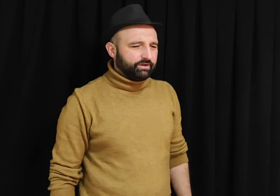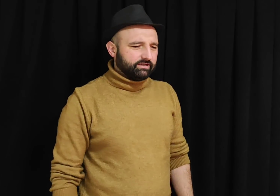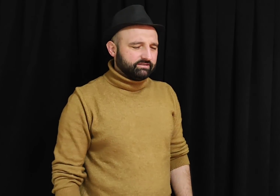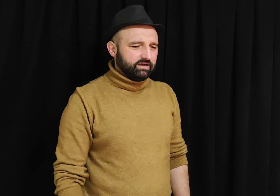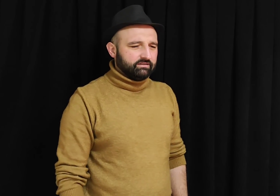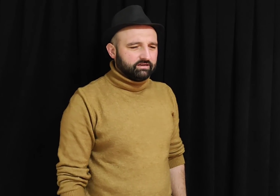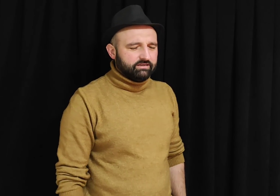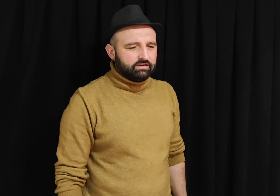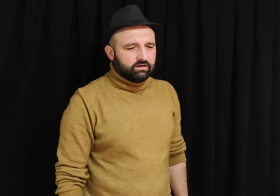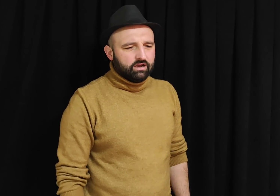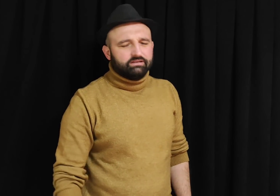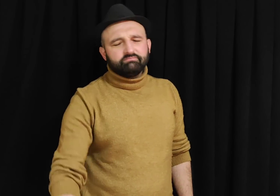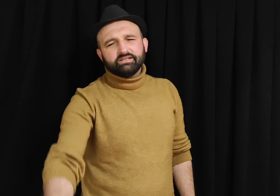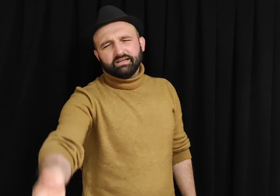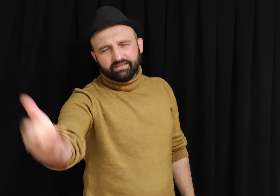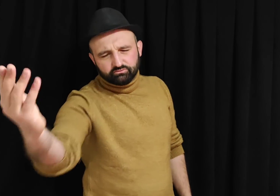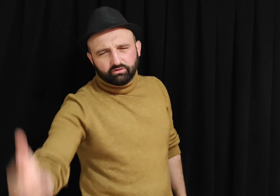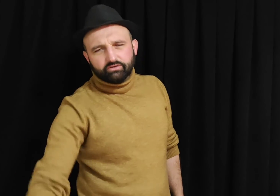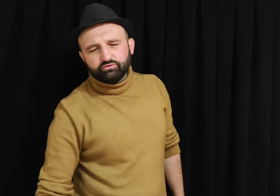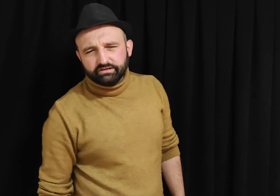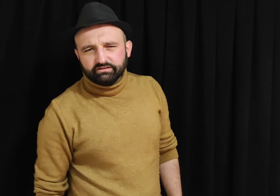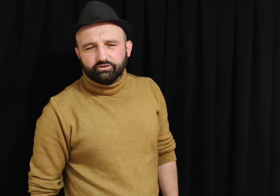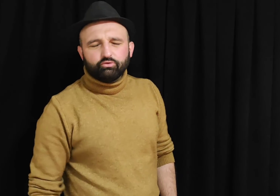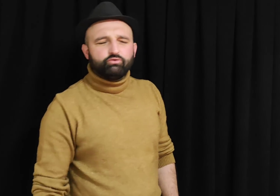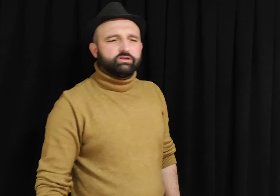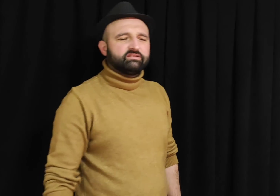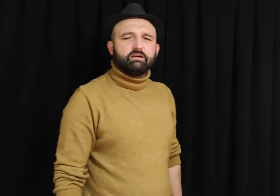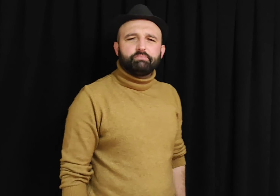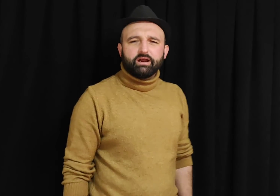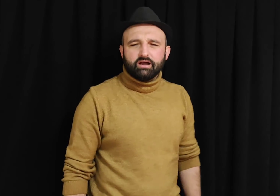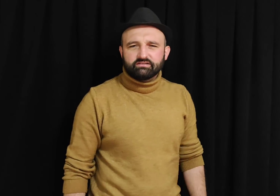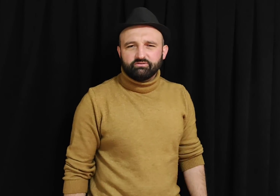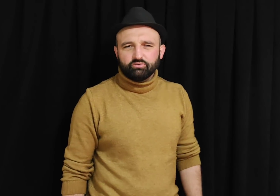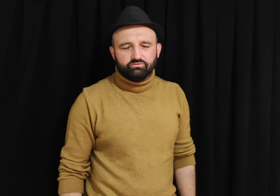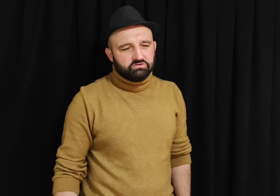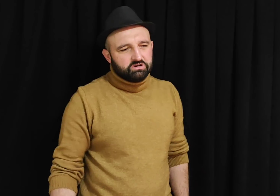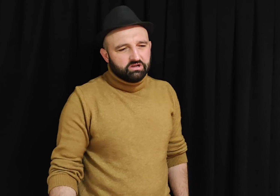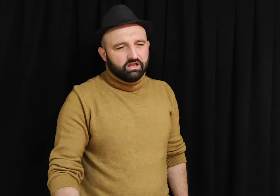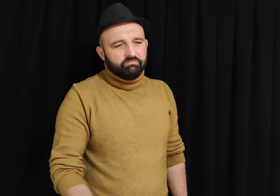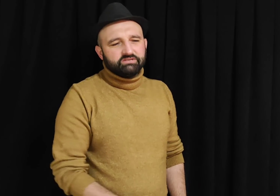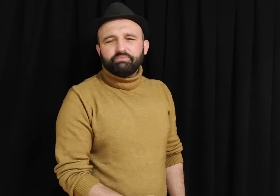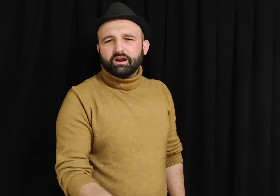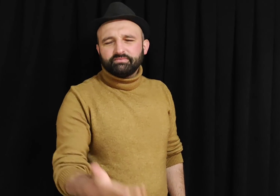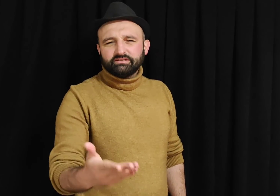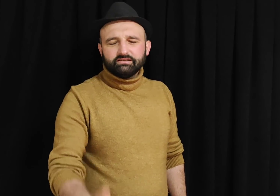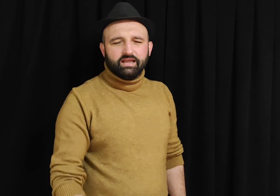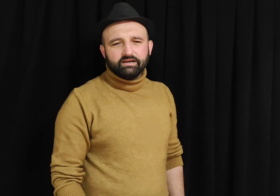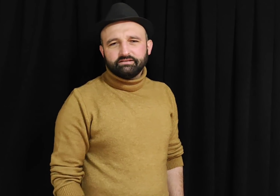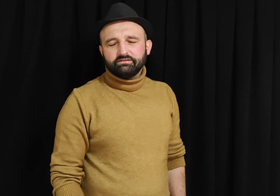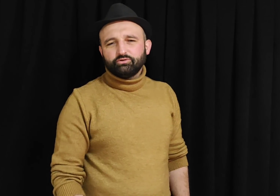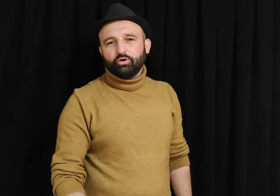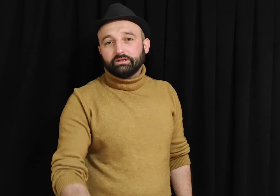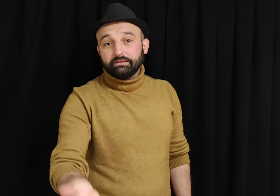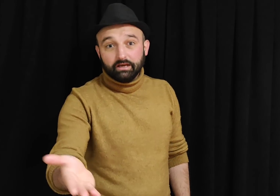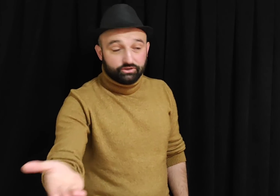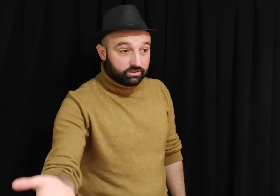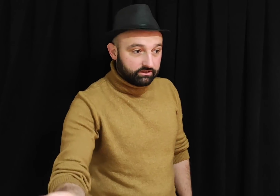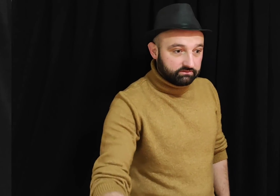parasını alırlar. Adam da zaten dolar üzerinden, euro üzerinden para kazanıyordur. Bizim paramız da değersiz. Çok da talaşın aydır.